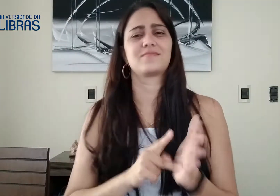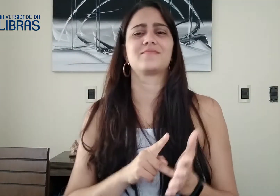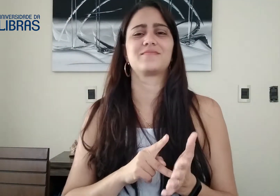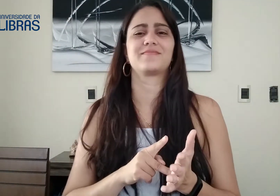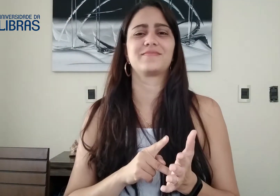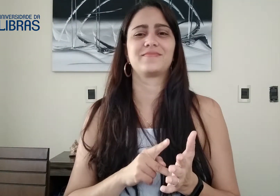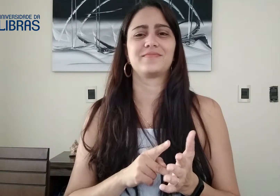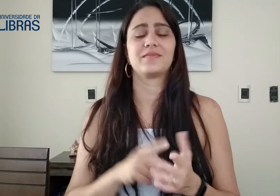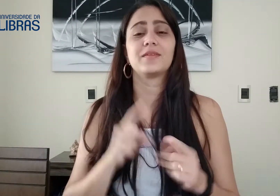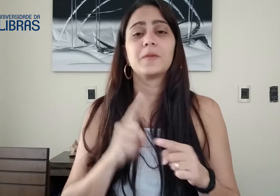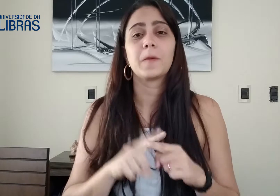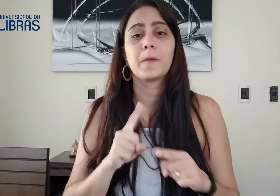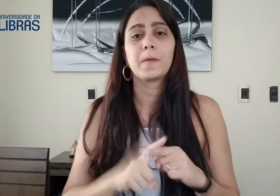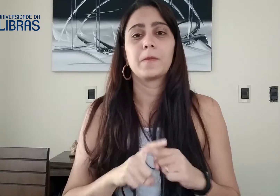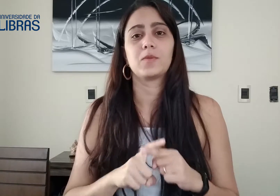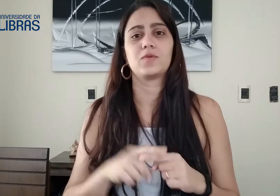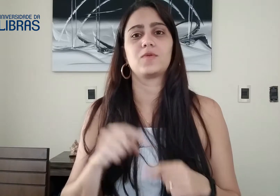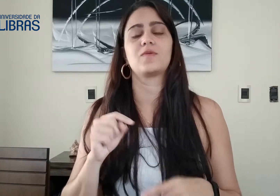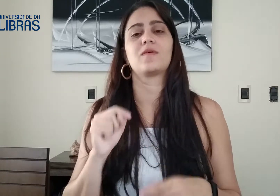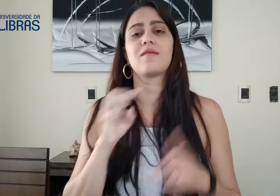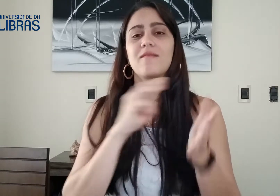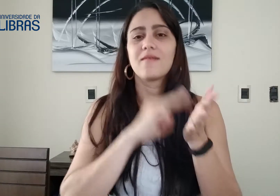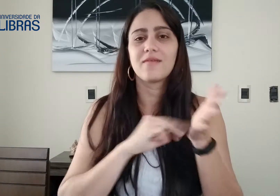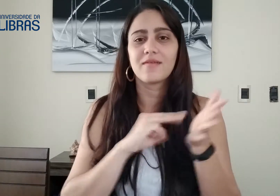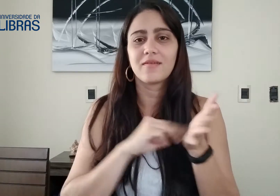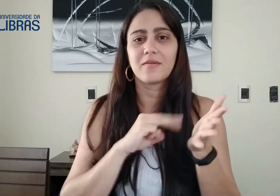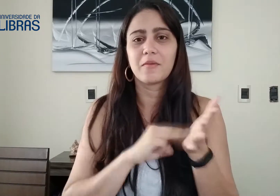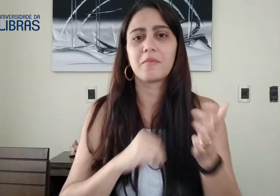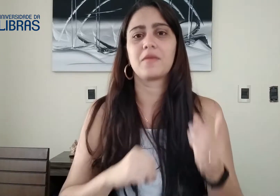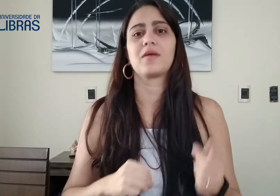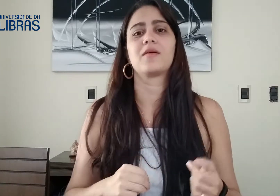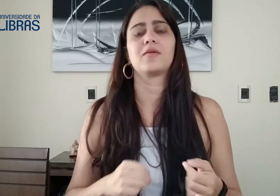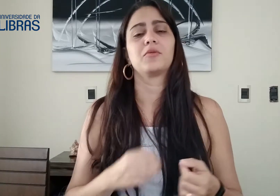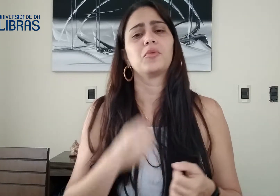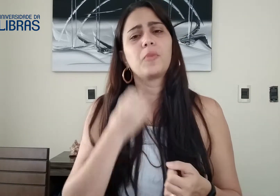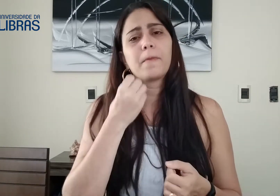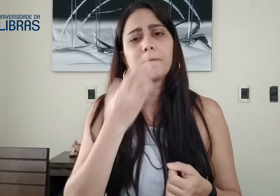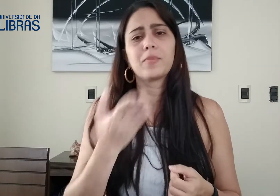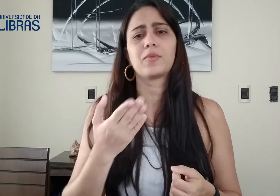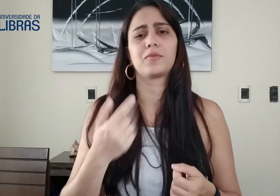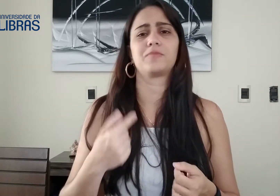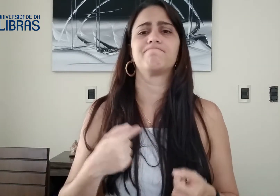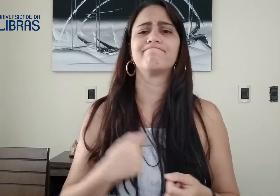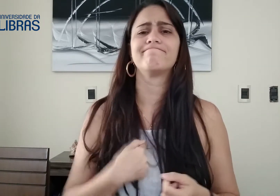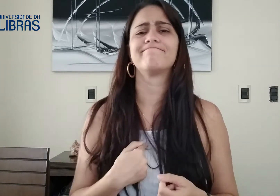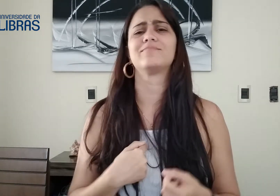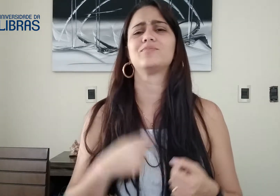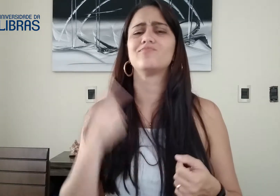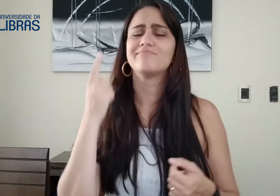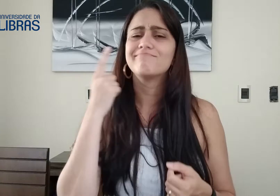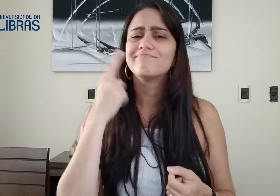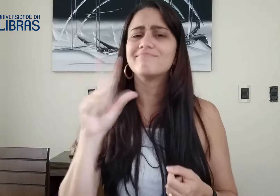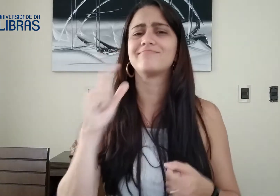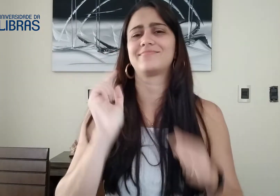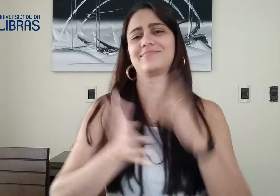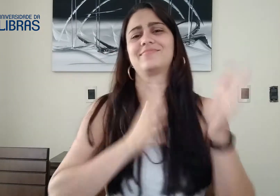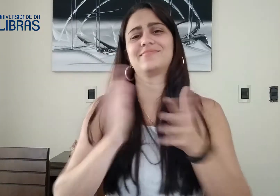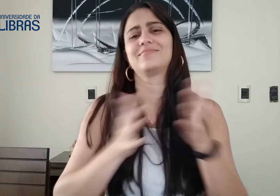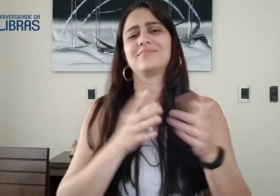estou muito agradecida mesmo. É, porque assim, o método, ele é muito bom